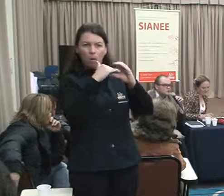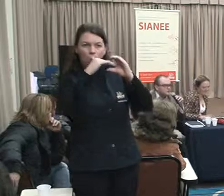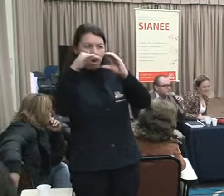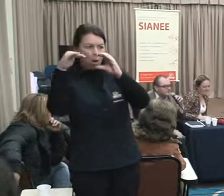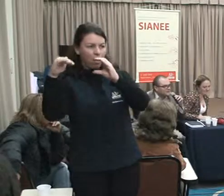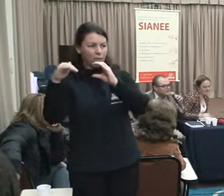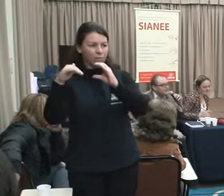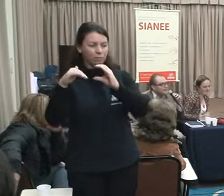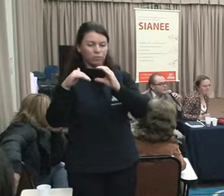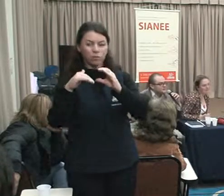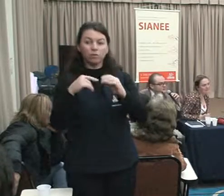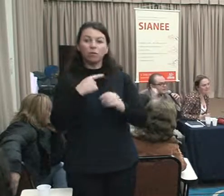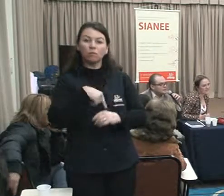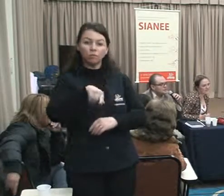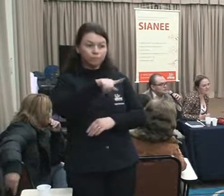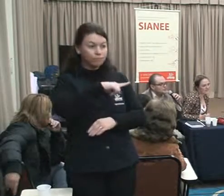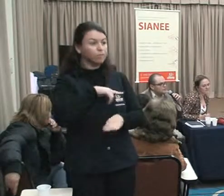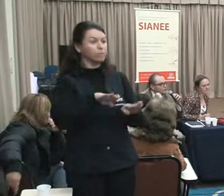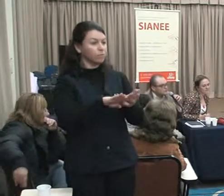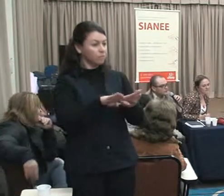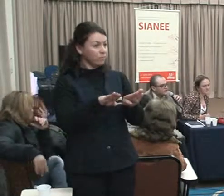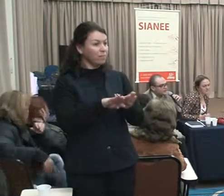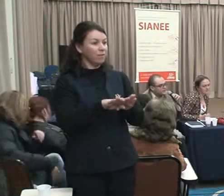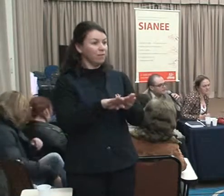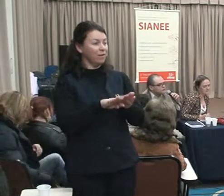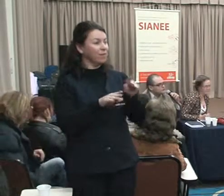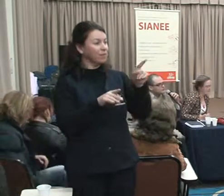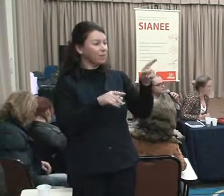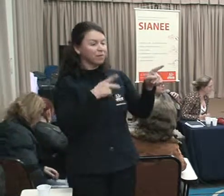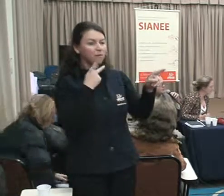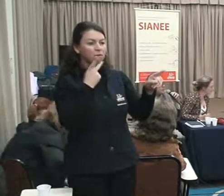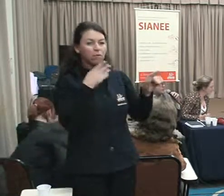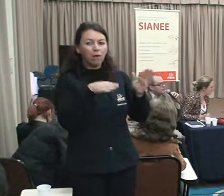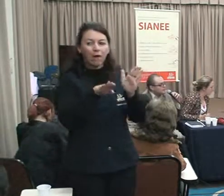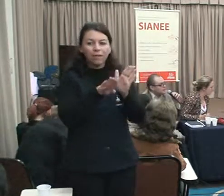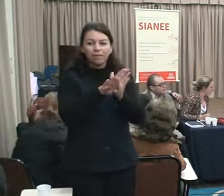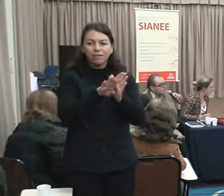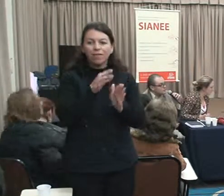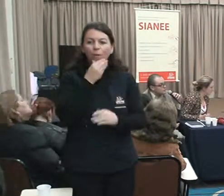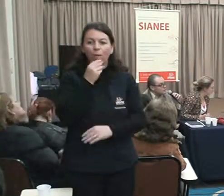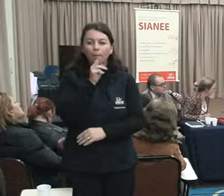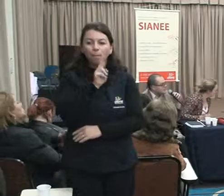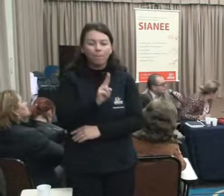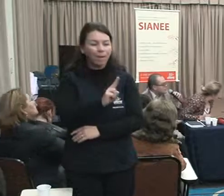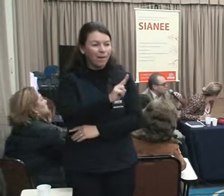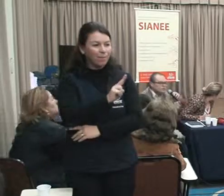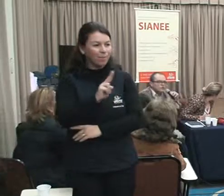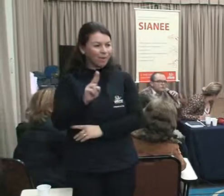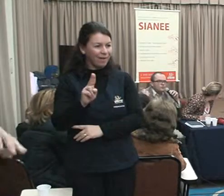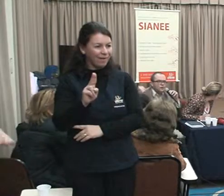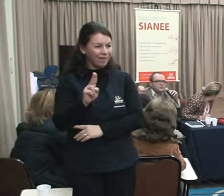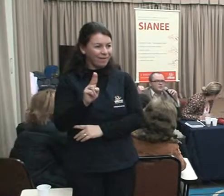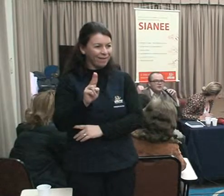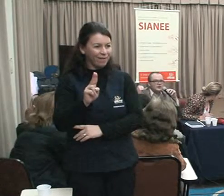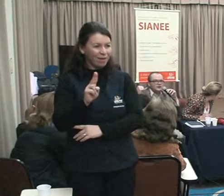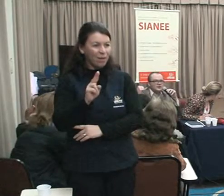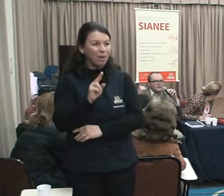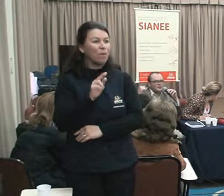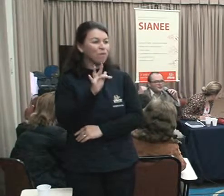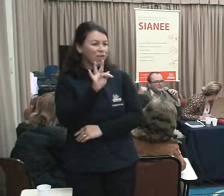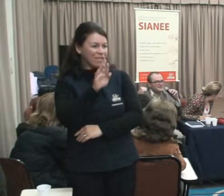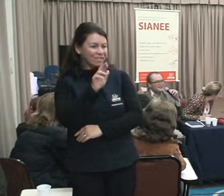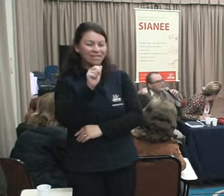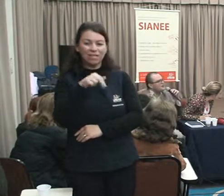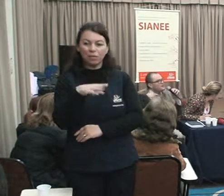vamos movimentar. A gente está aqui para isso, o fórum está aqui para isso. Tá? Nós queremos ouvir vocês. E outra, no próprio e-mail da